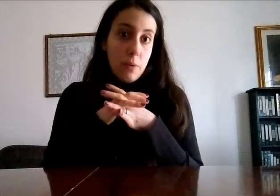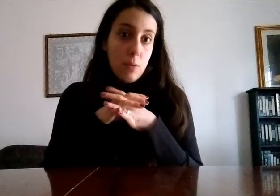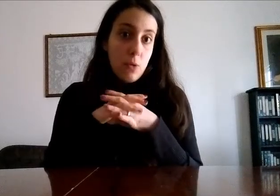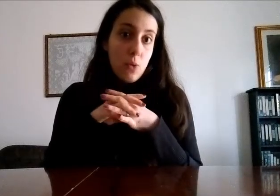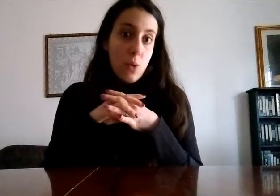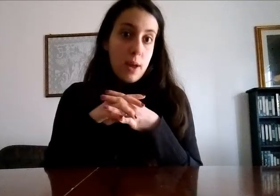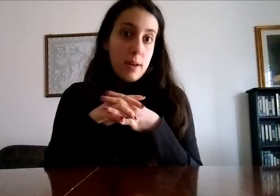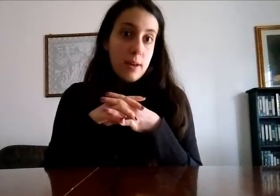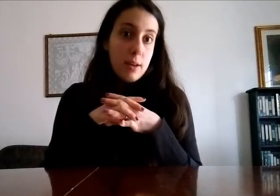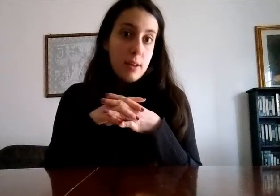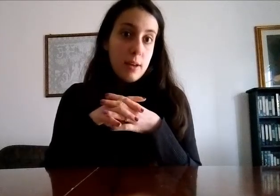comunque